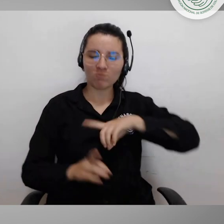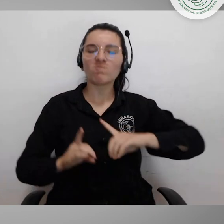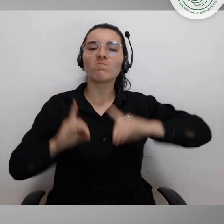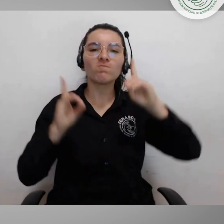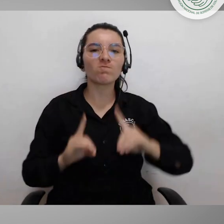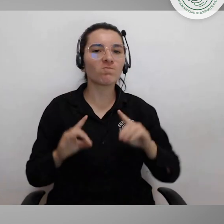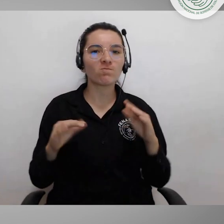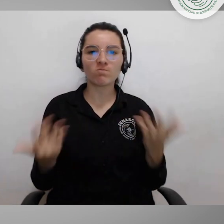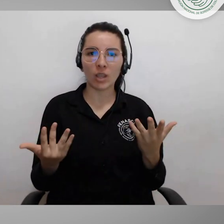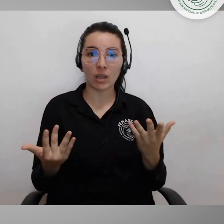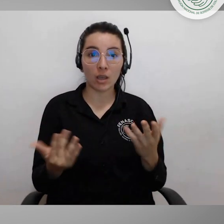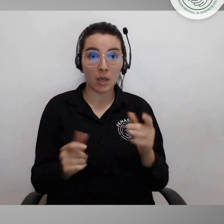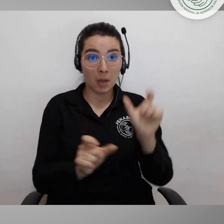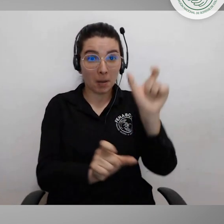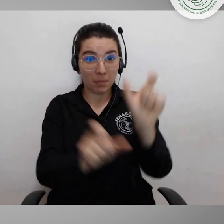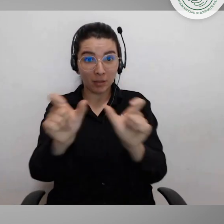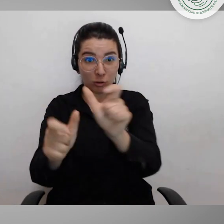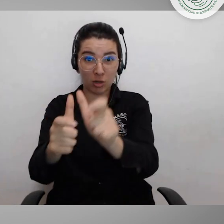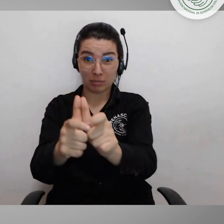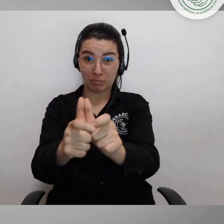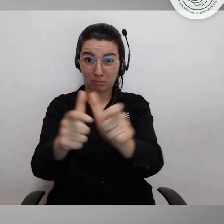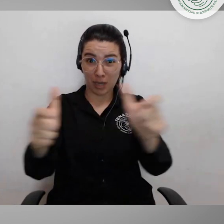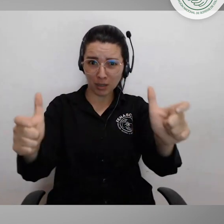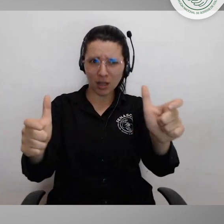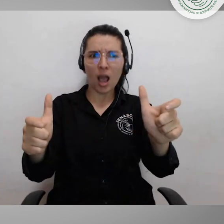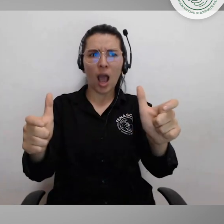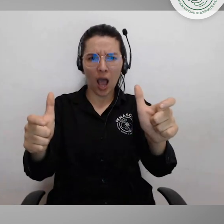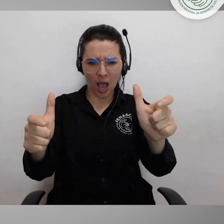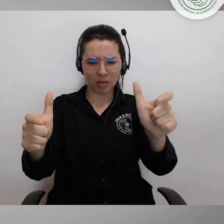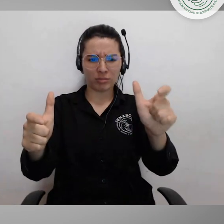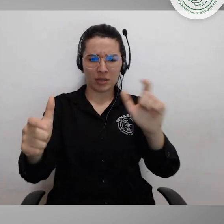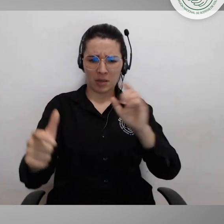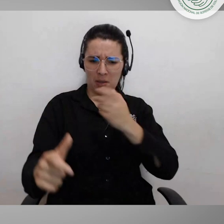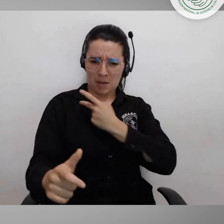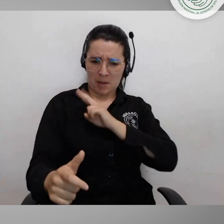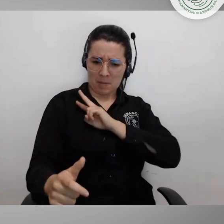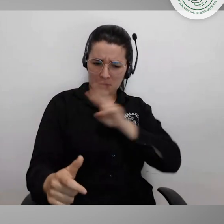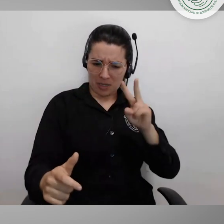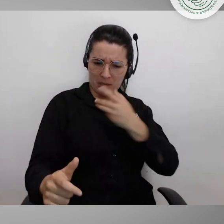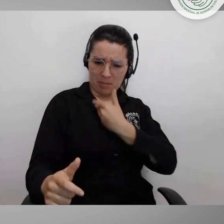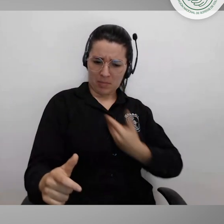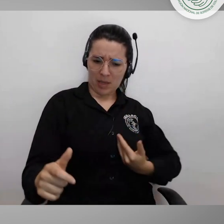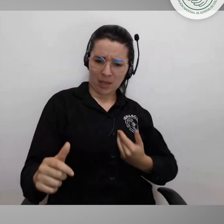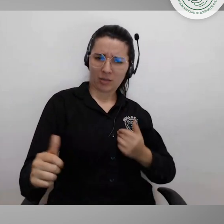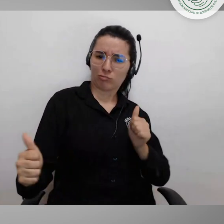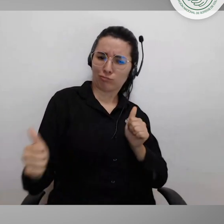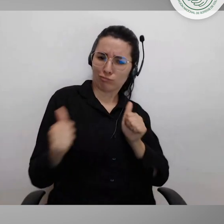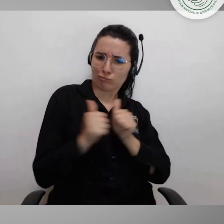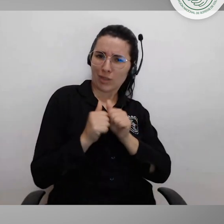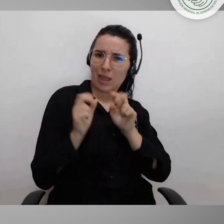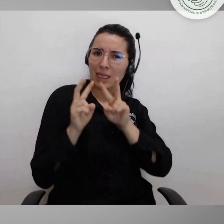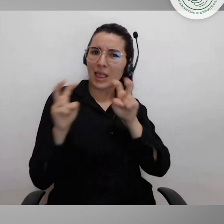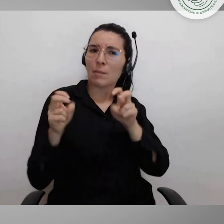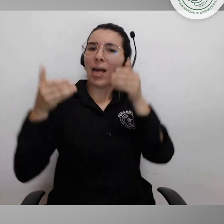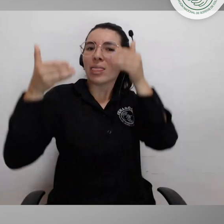en la vicepresidencia hemos definido que la mayoría de las personas que van a estar